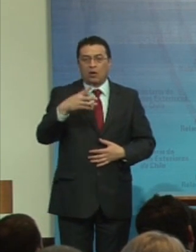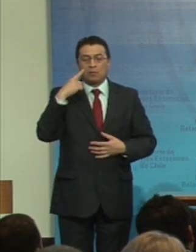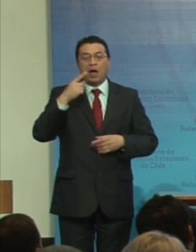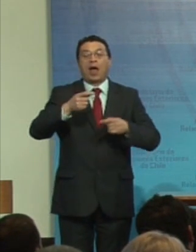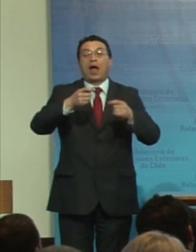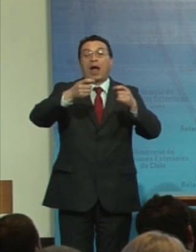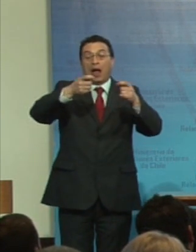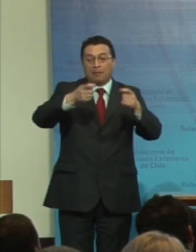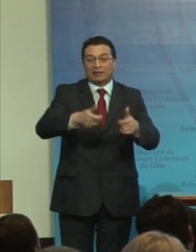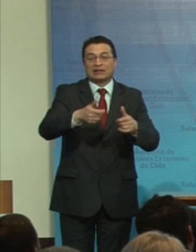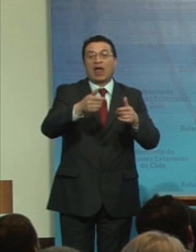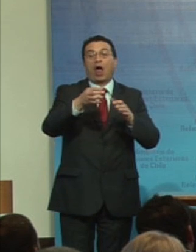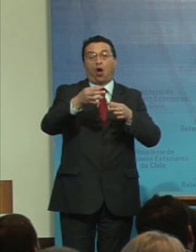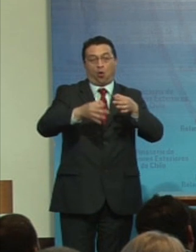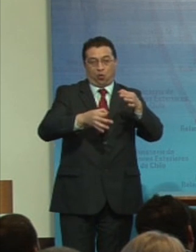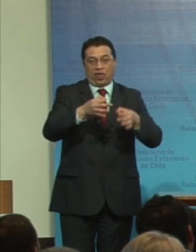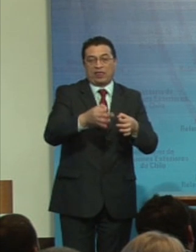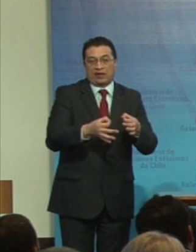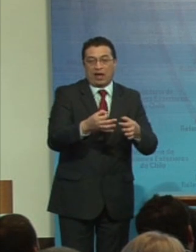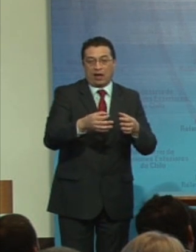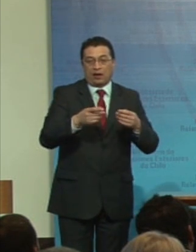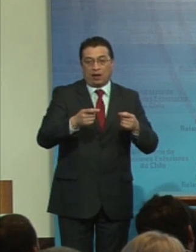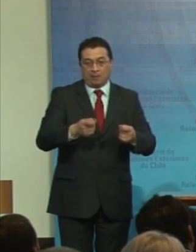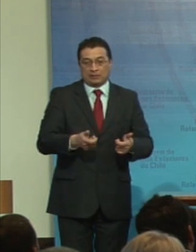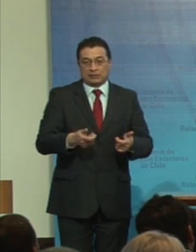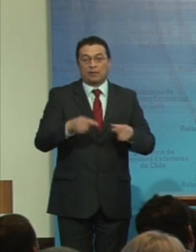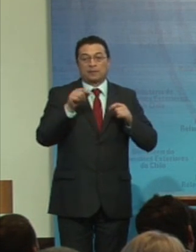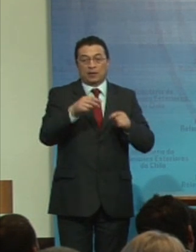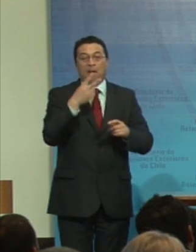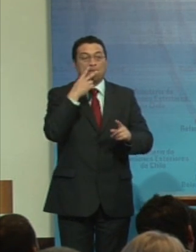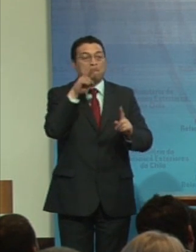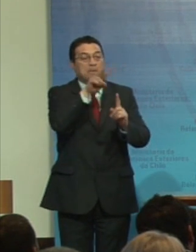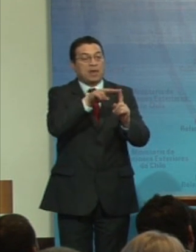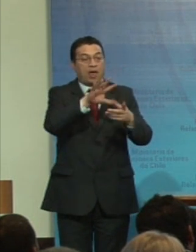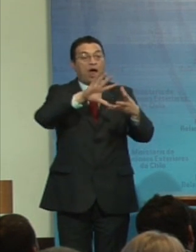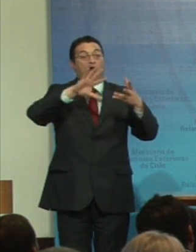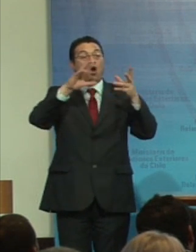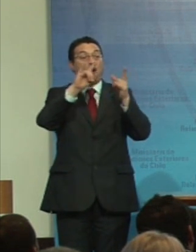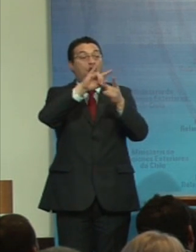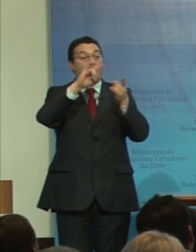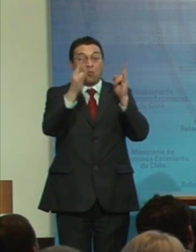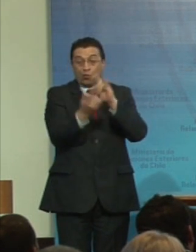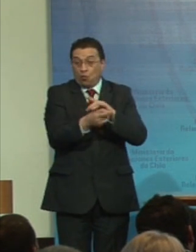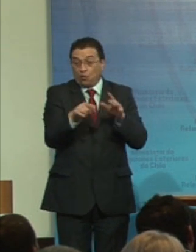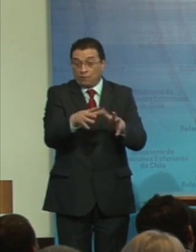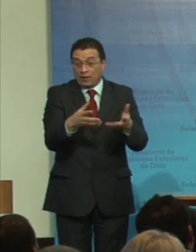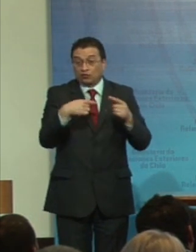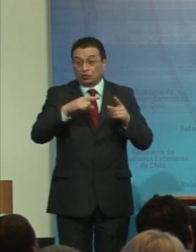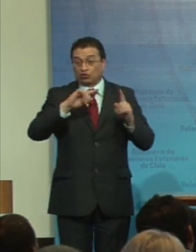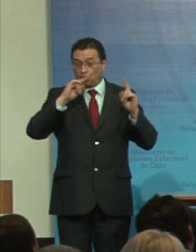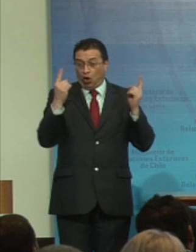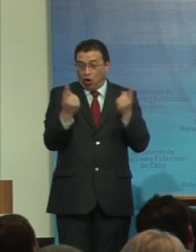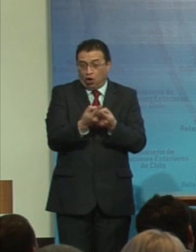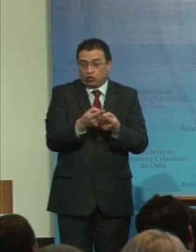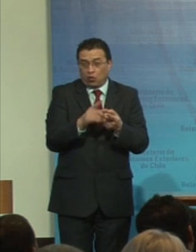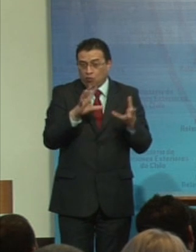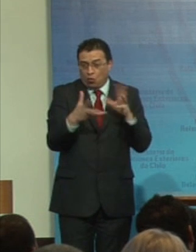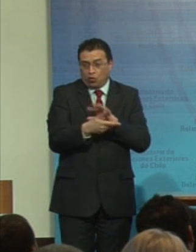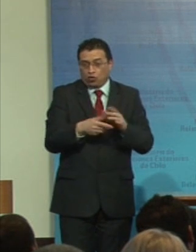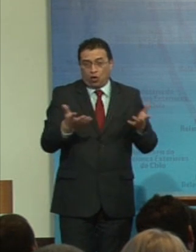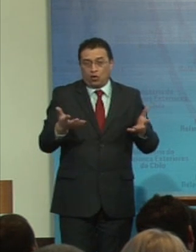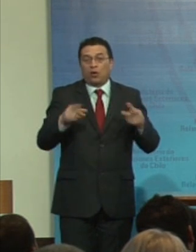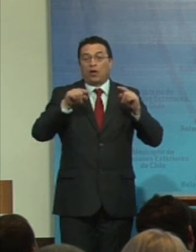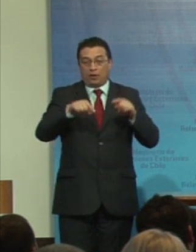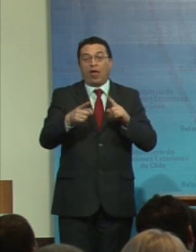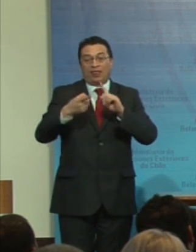jurídica y esto la mirada global es en todo el mundo no es solamente que acá en Chile es el desafío en todo el mundo